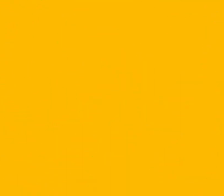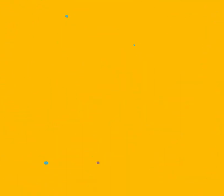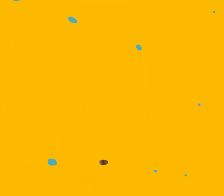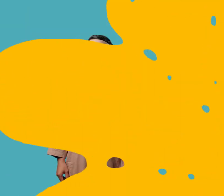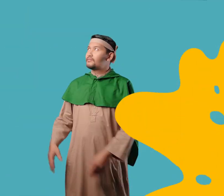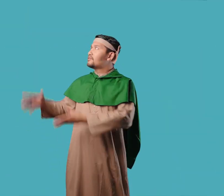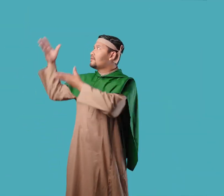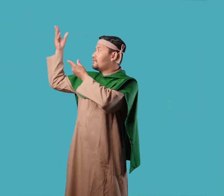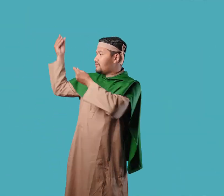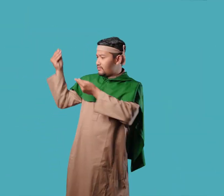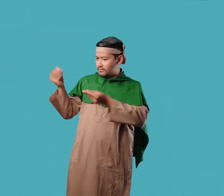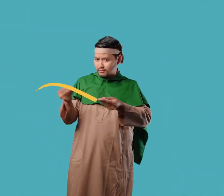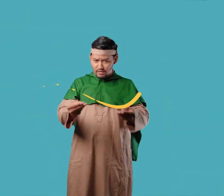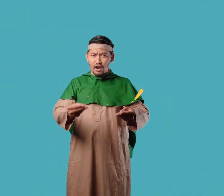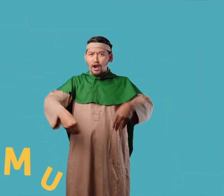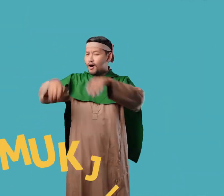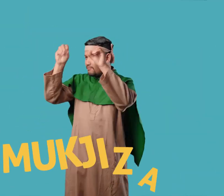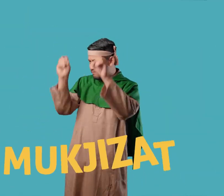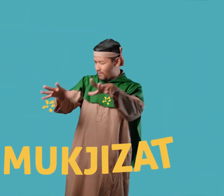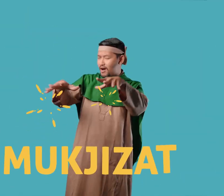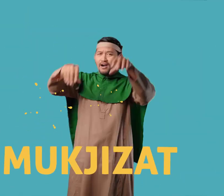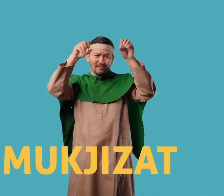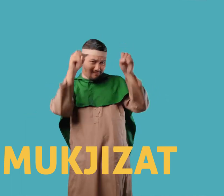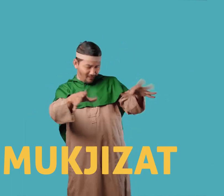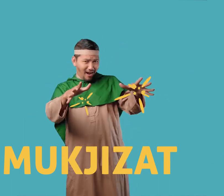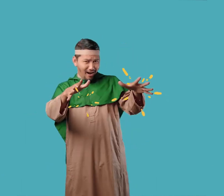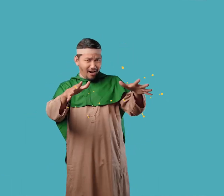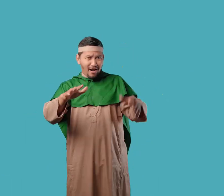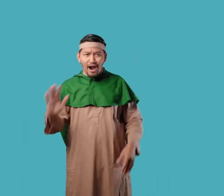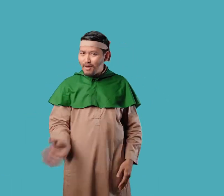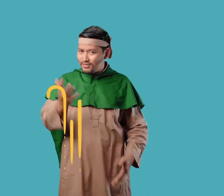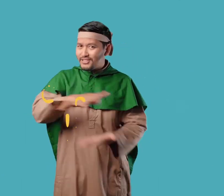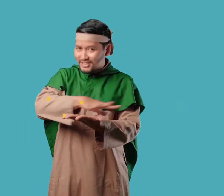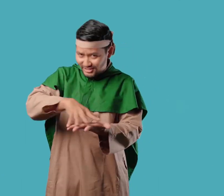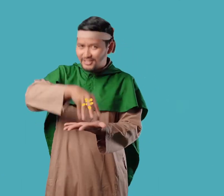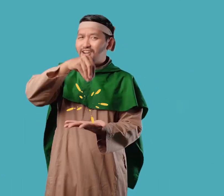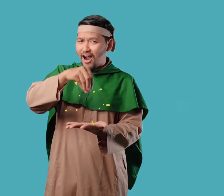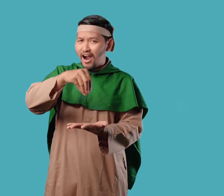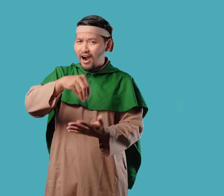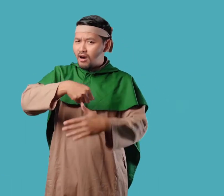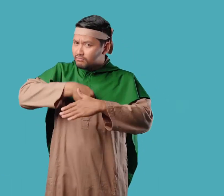Nabi Isa diberikan mukjizat dari Allah Yaitu dilahirkan tanpa ayah